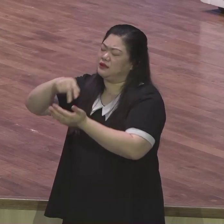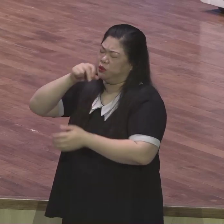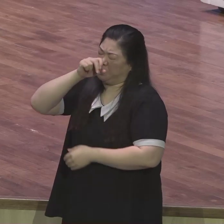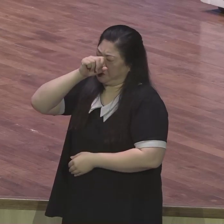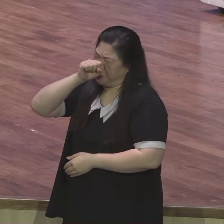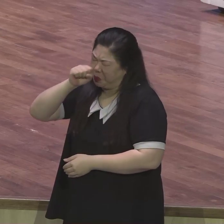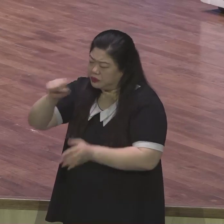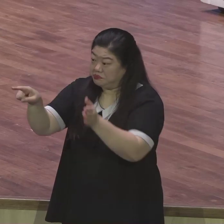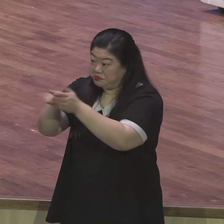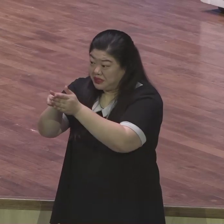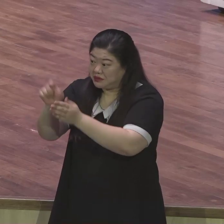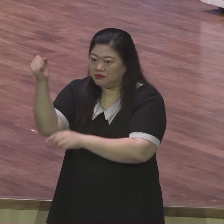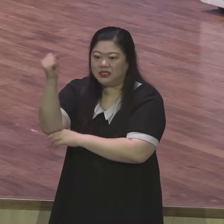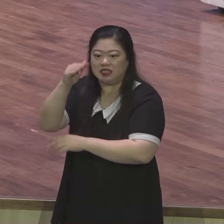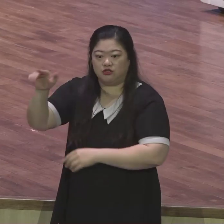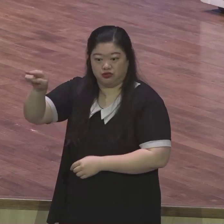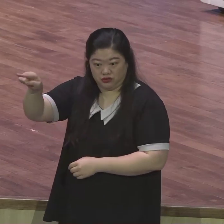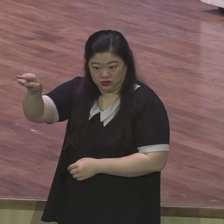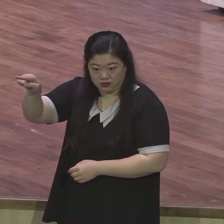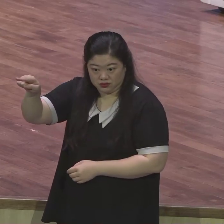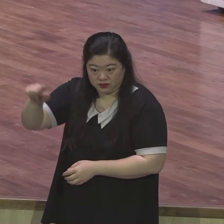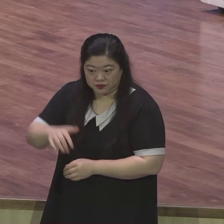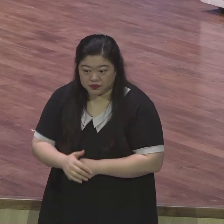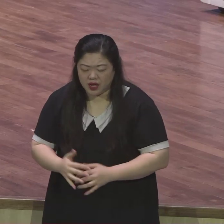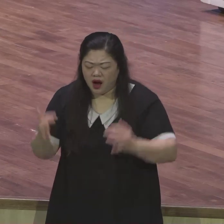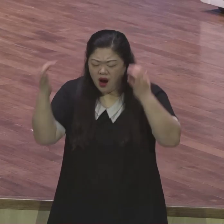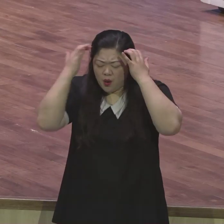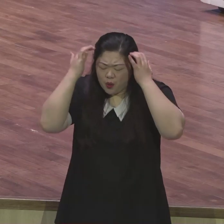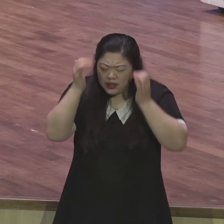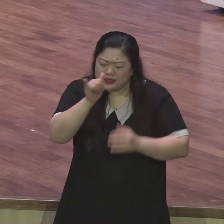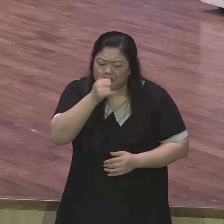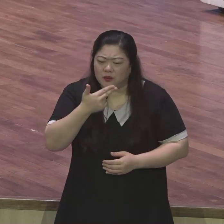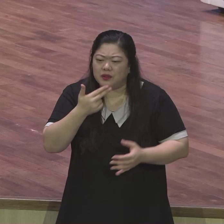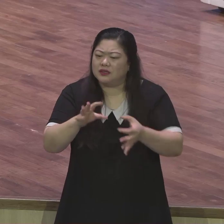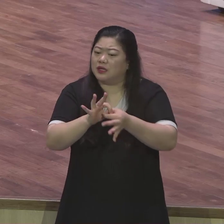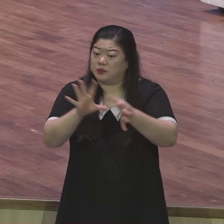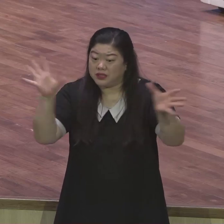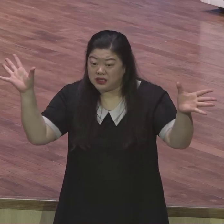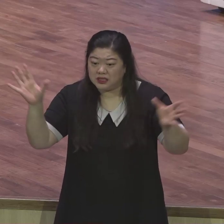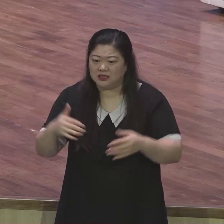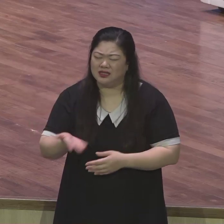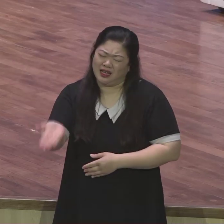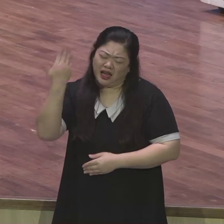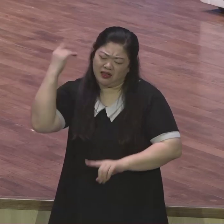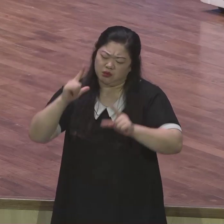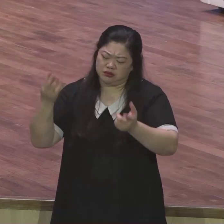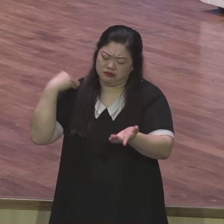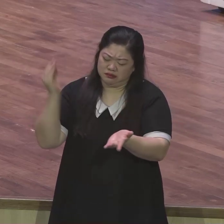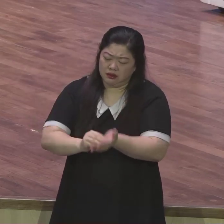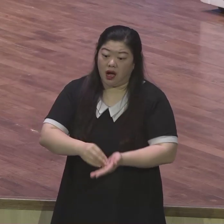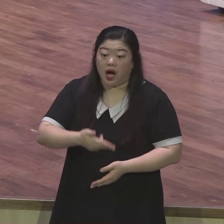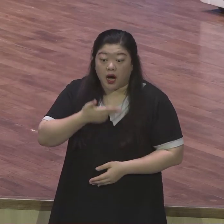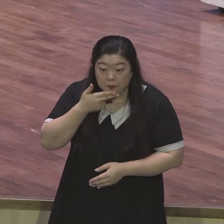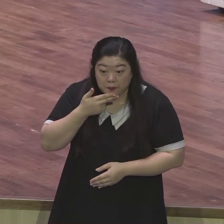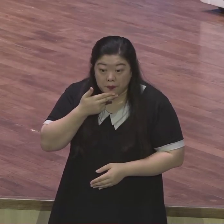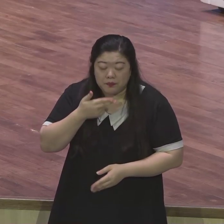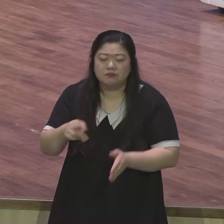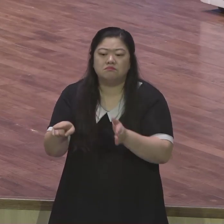문제와 고난 앞에서도 흔들리지 않는 믿음 뒤로 물러가지 않는 믿음이 어떤 믿음이며 그 믿음을 어떻게 소유할 수